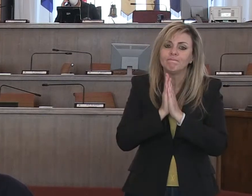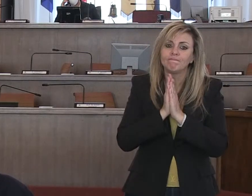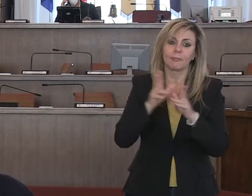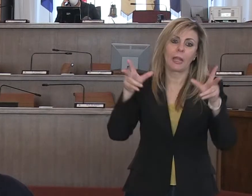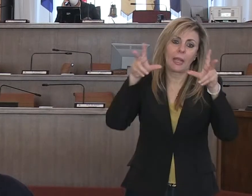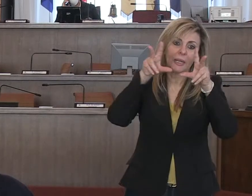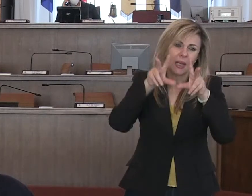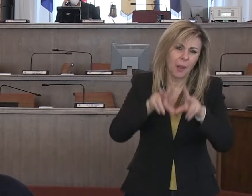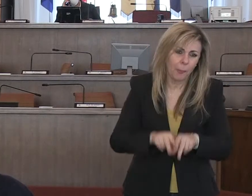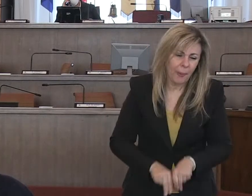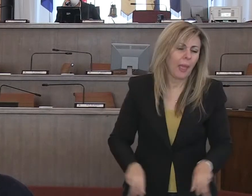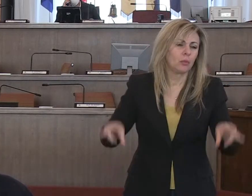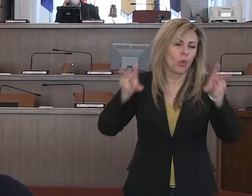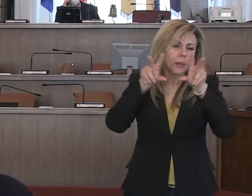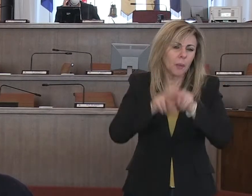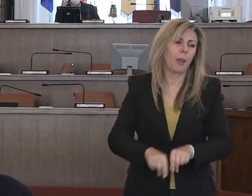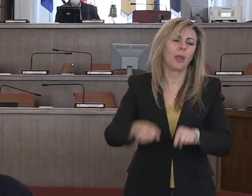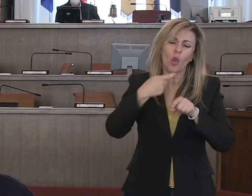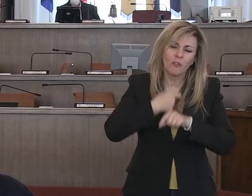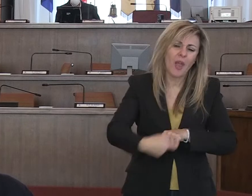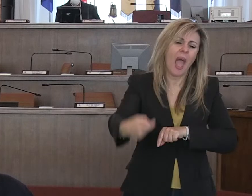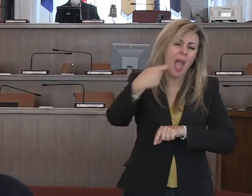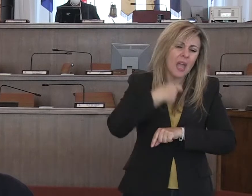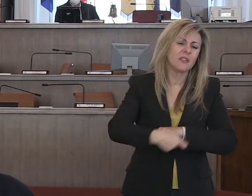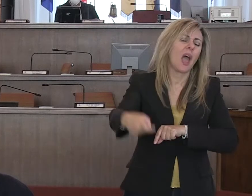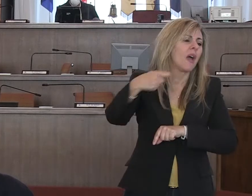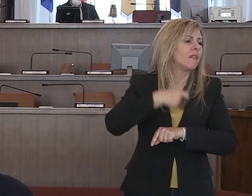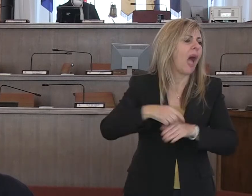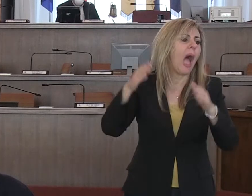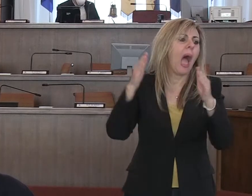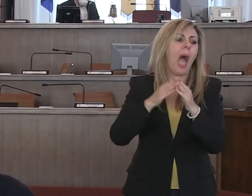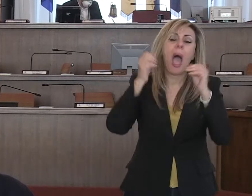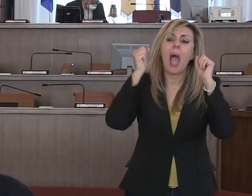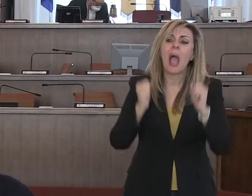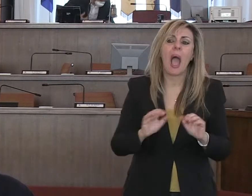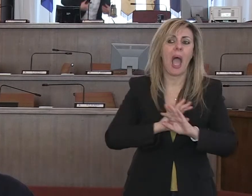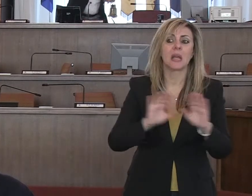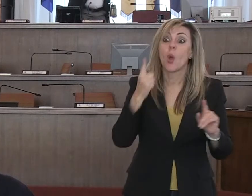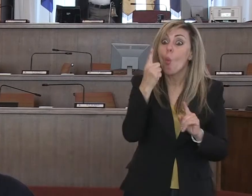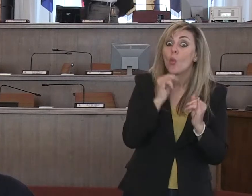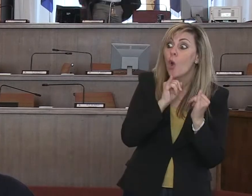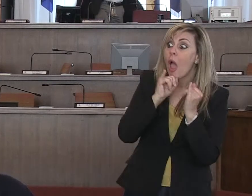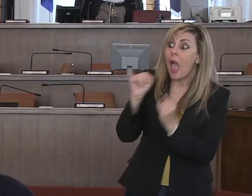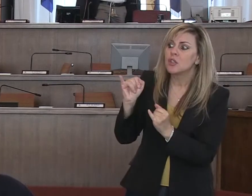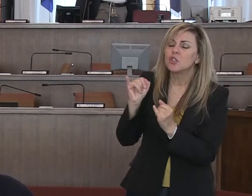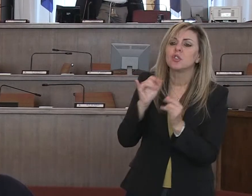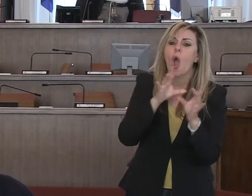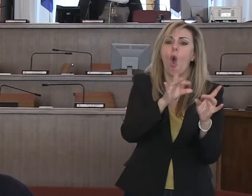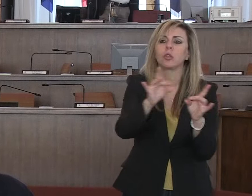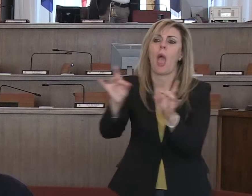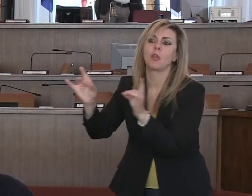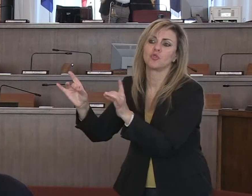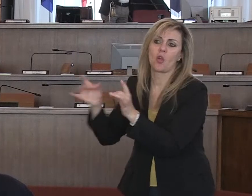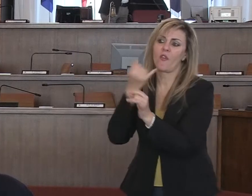noia, l'invito a rimanere a casa, di non uscire, perché ognuno che esce rischia di infettare altri